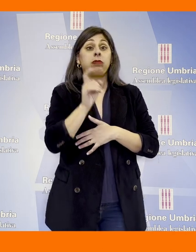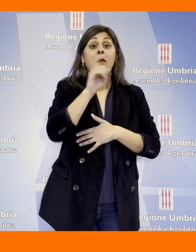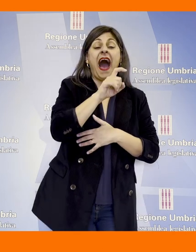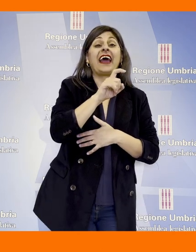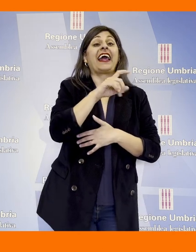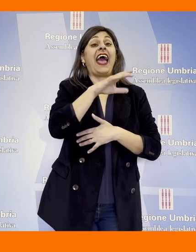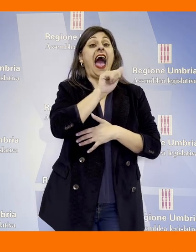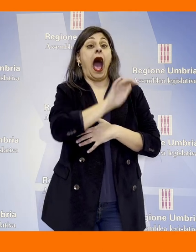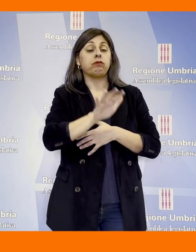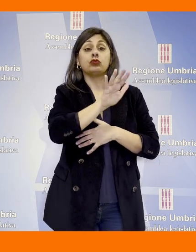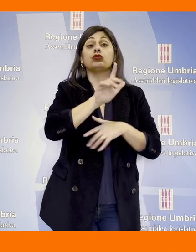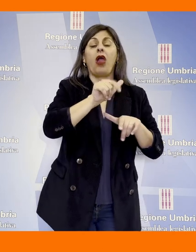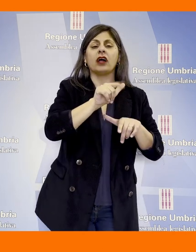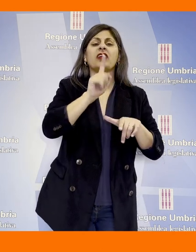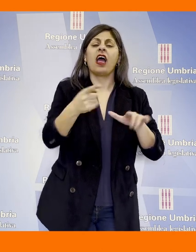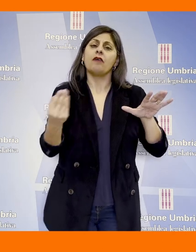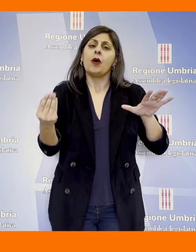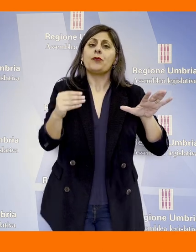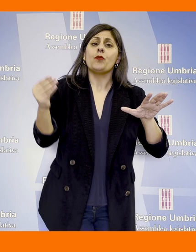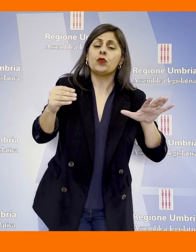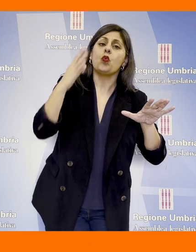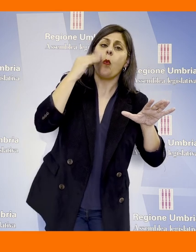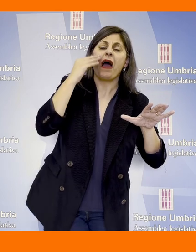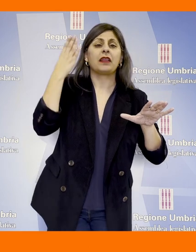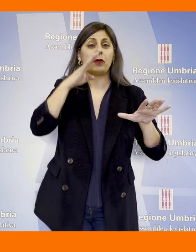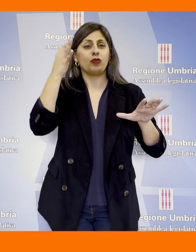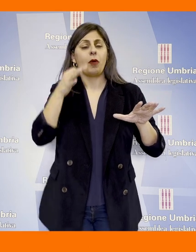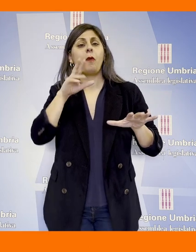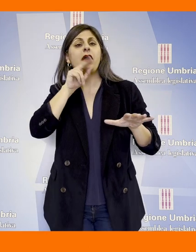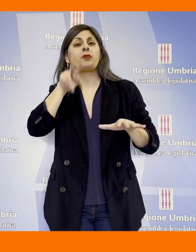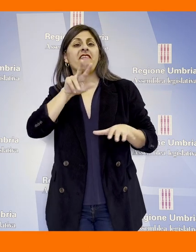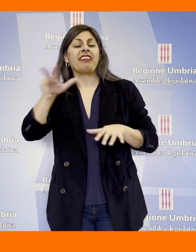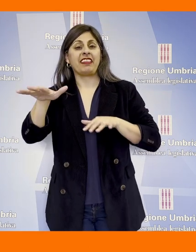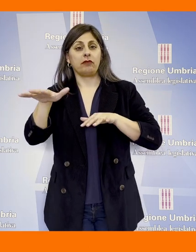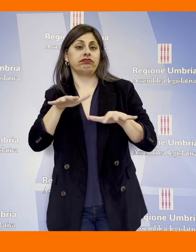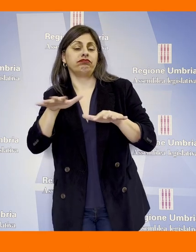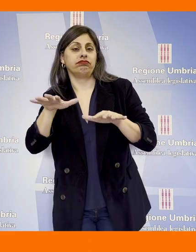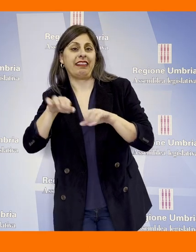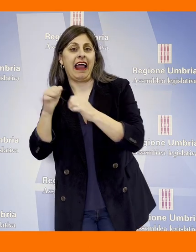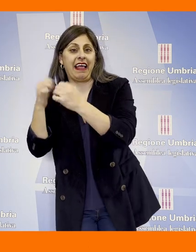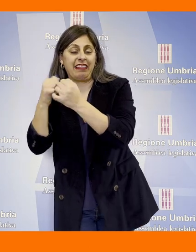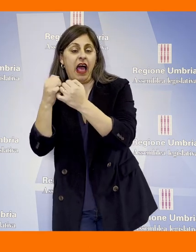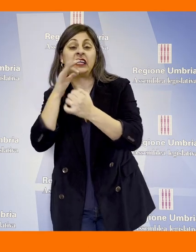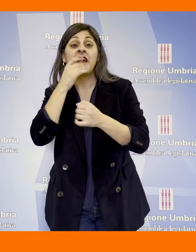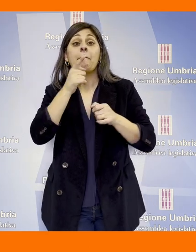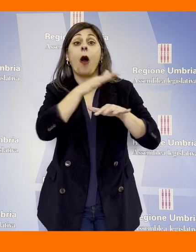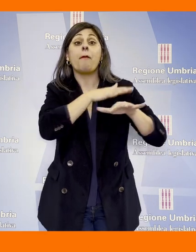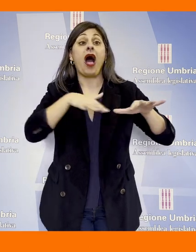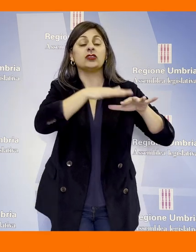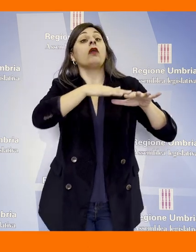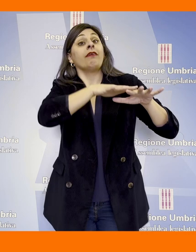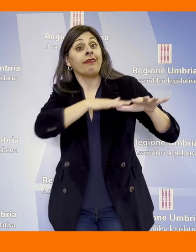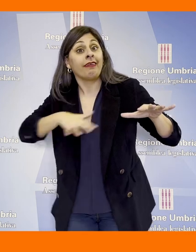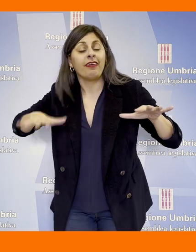Lazio anche ai comuni di Perugia è un vertide danneggiati nel marzo 2023, in modo che le popolazioni di queste